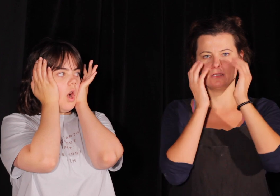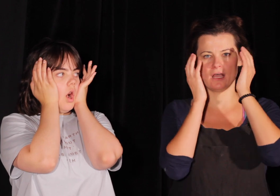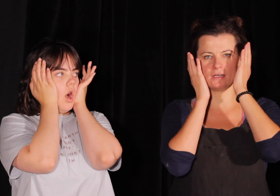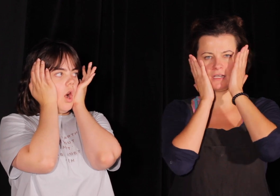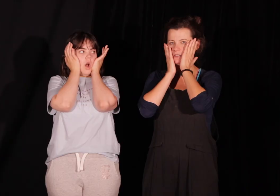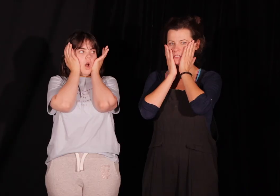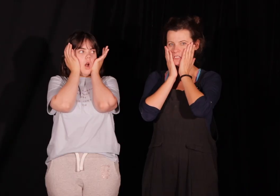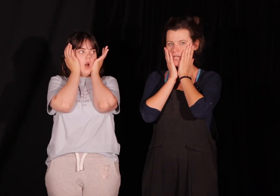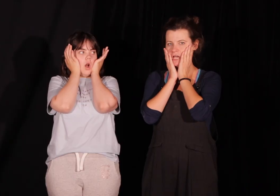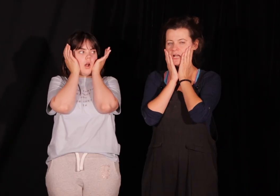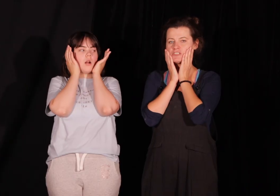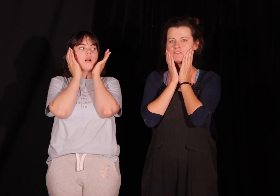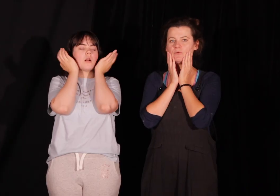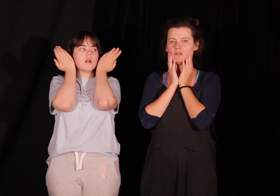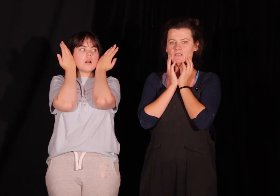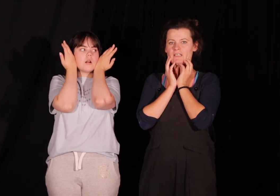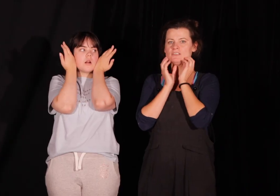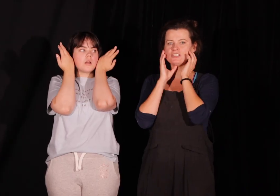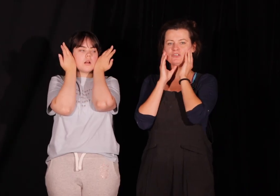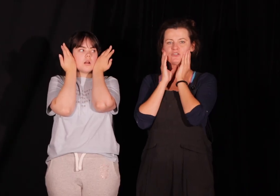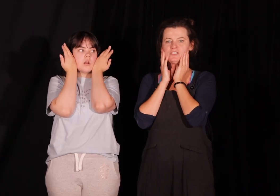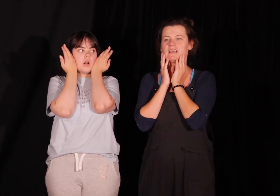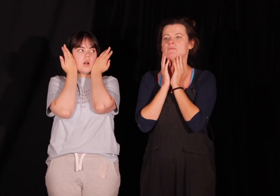Jak najniżej, ale swobodnie, tak? Niczego nie dociskamy.